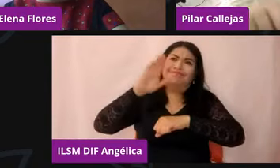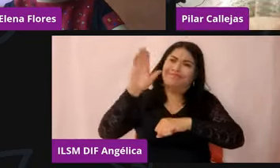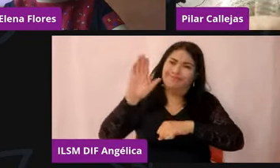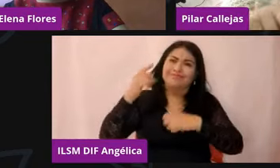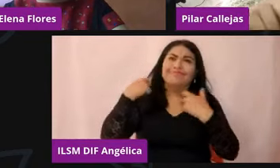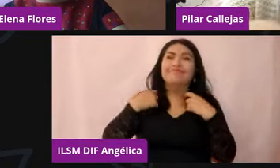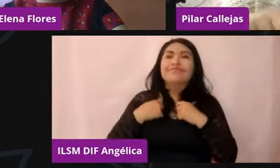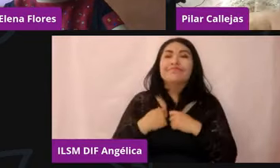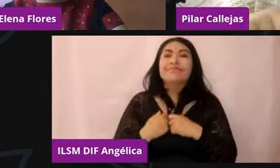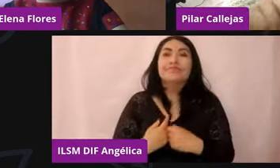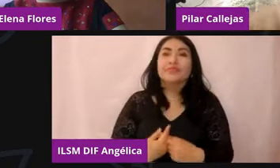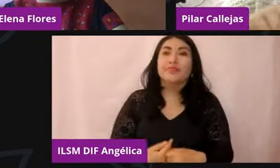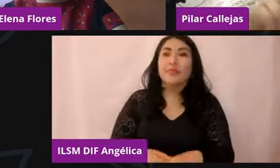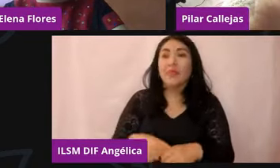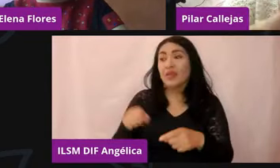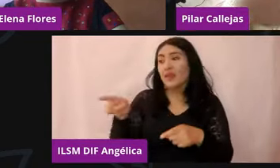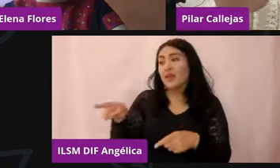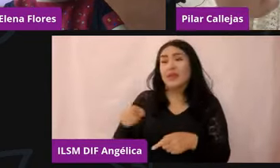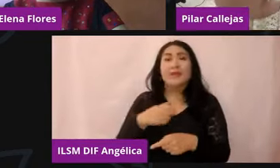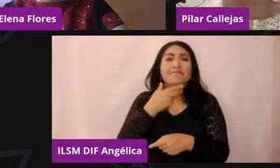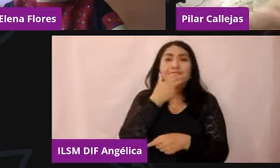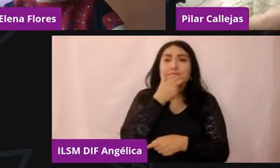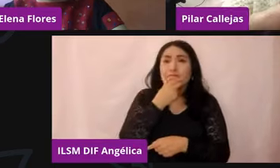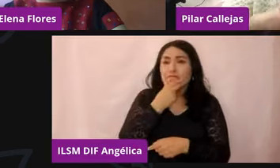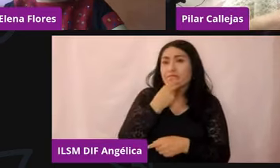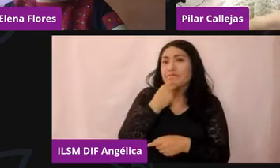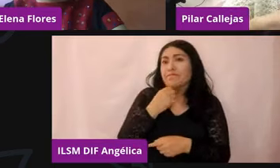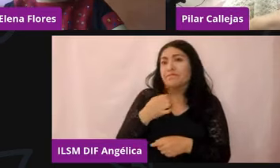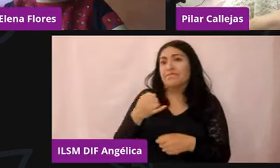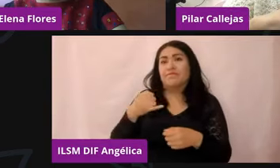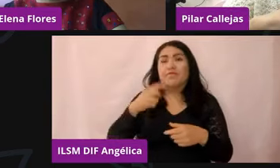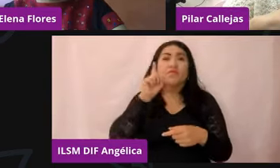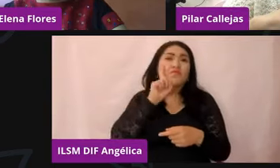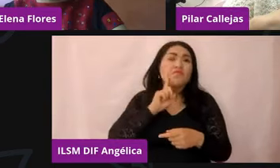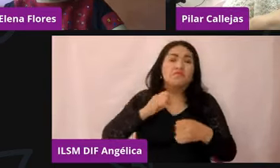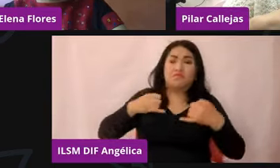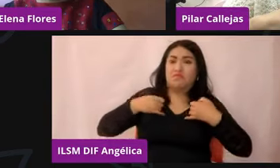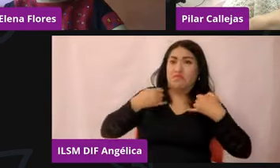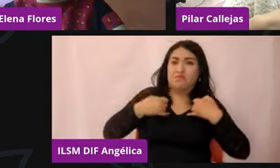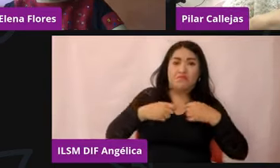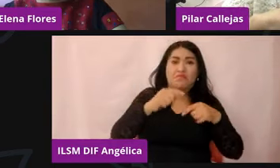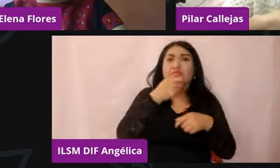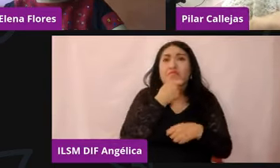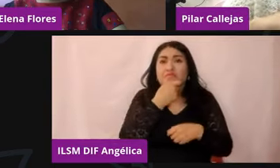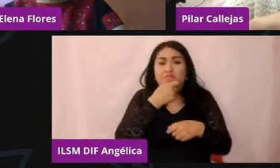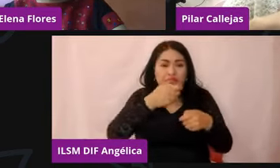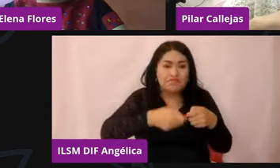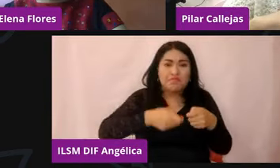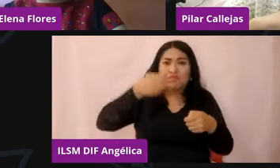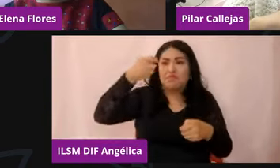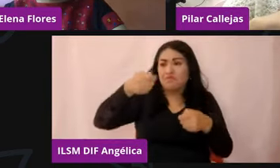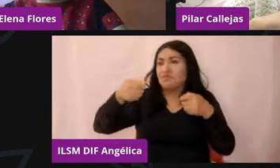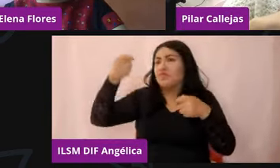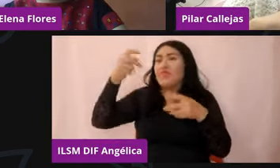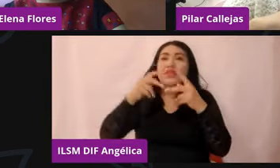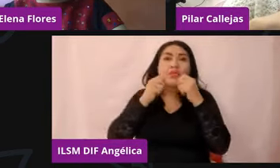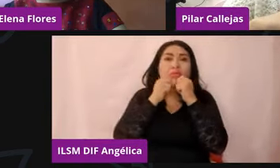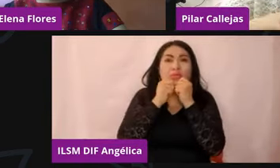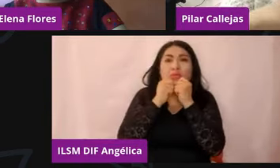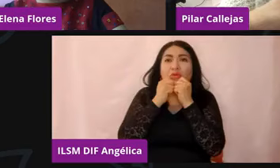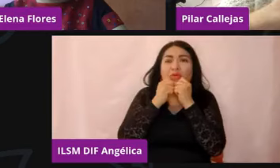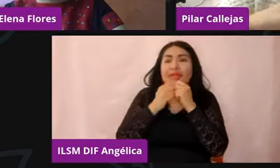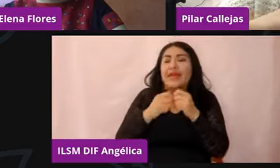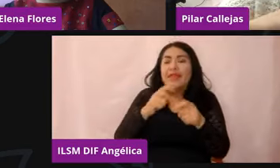así sea ni chiquito, grande o mediano, etcétera, siempre hay que permitir o validar que eso puede pasar, que no